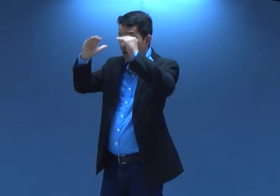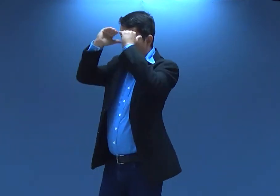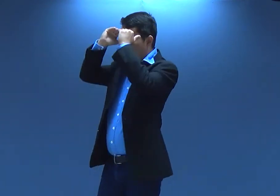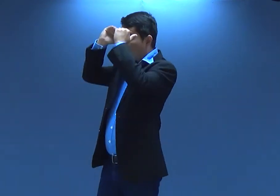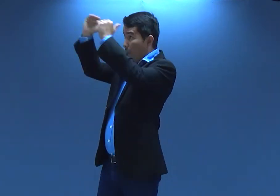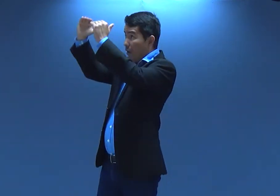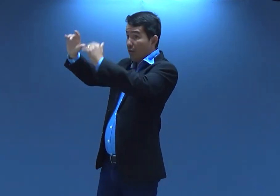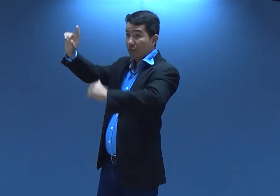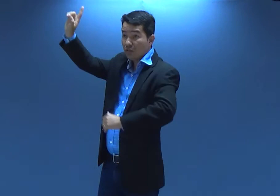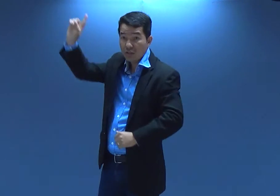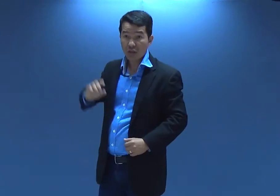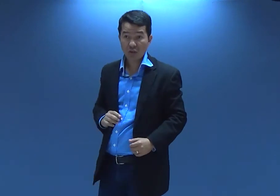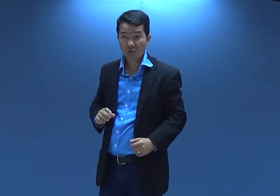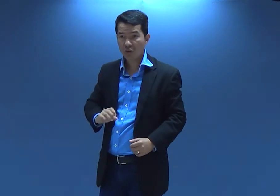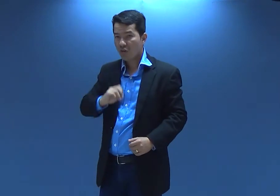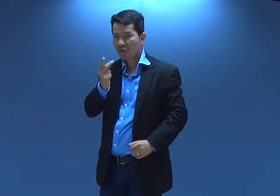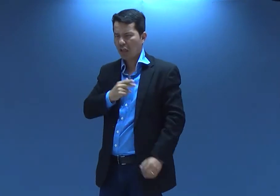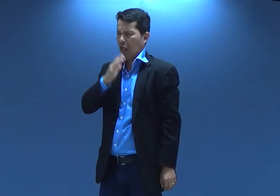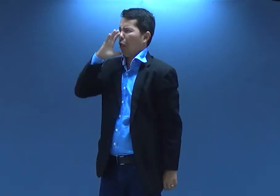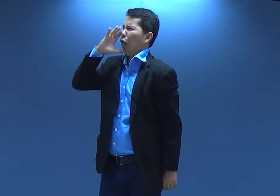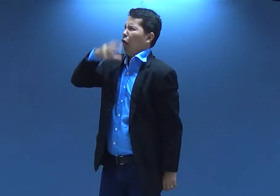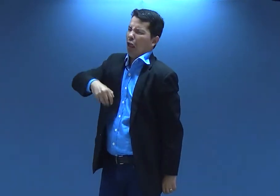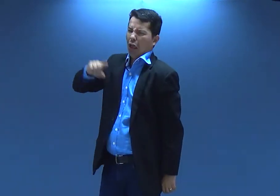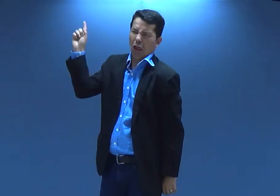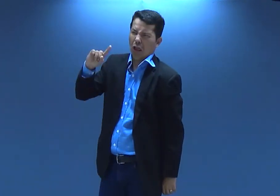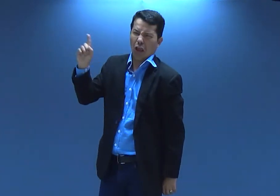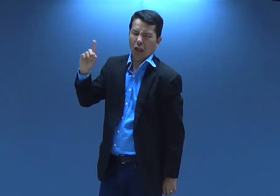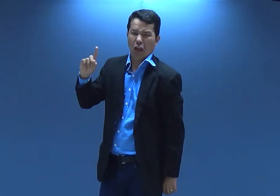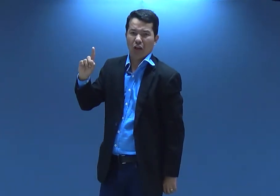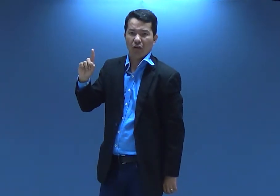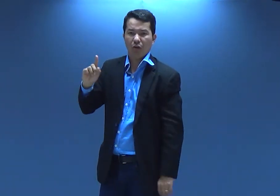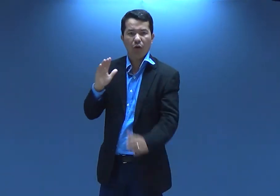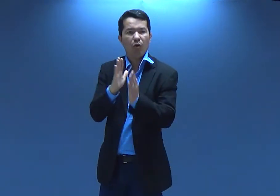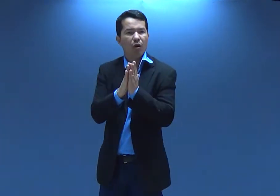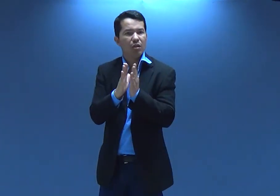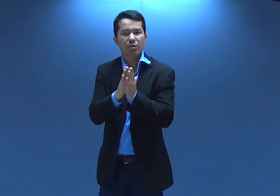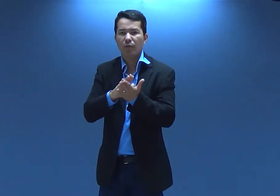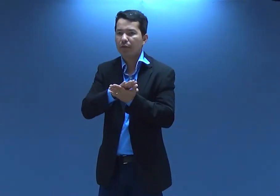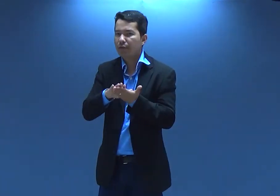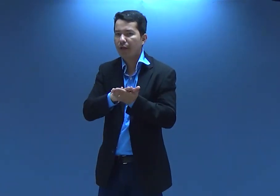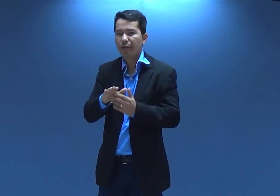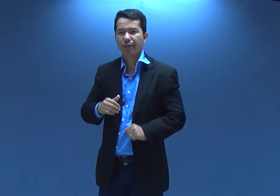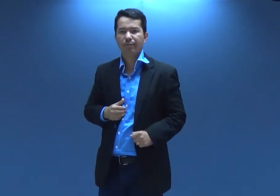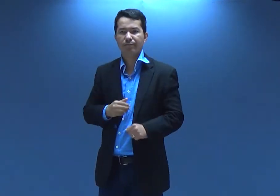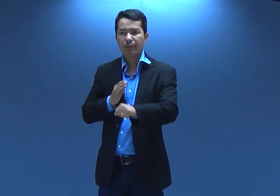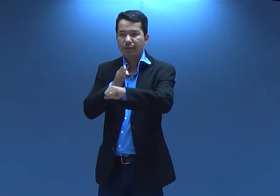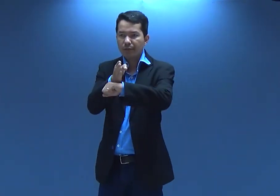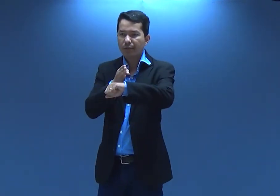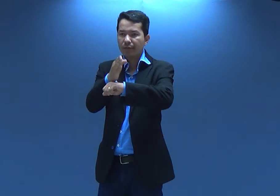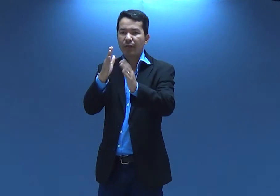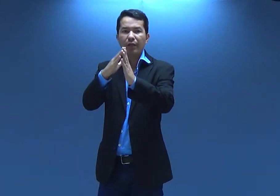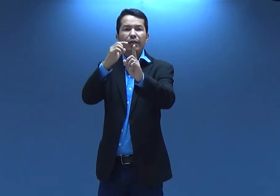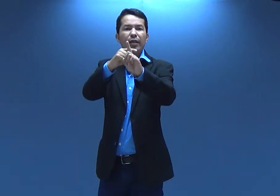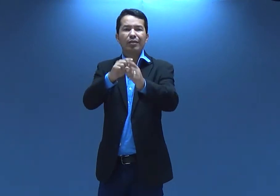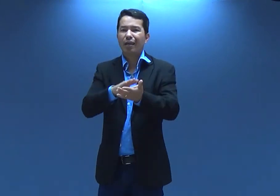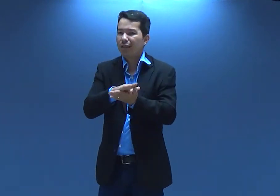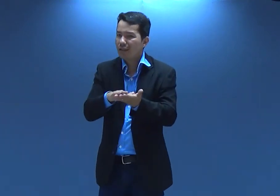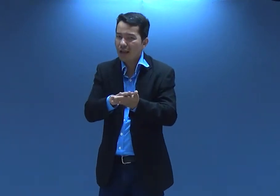você obedece a ele? ou você é teimoso? ah, eu não vou obedecer você não ora você não vai na